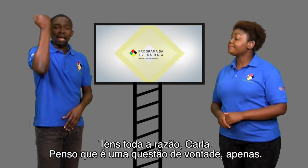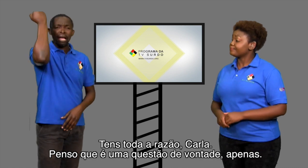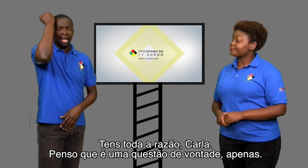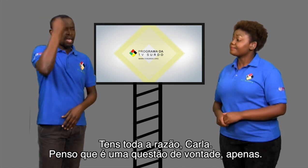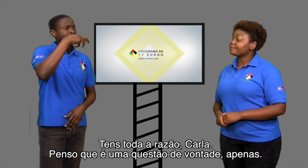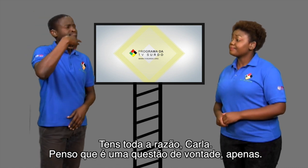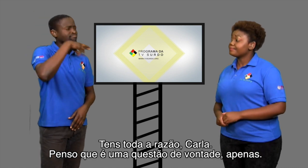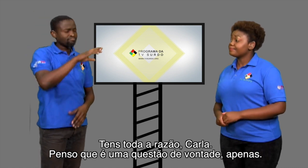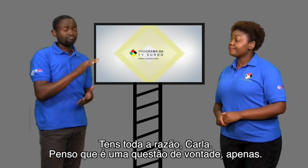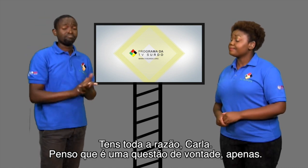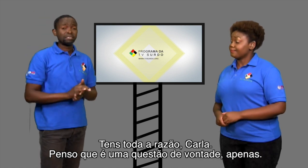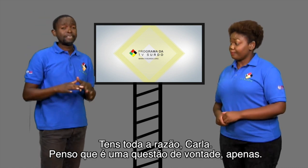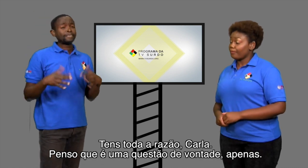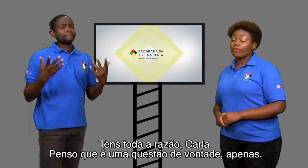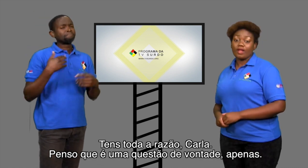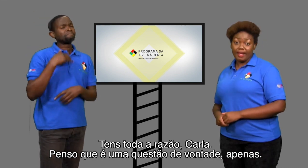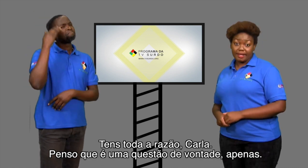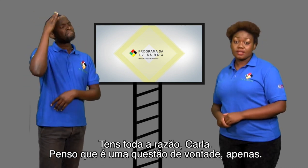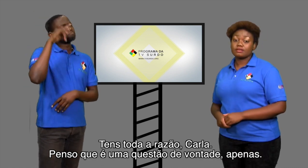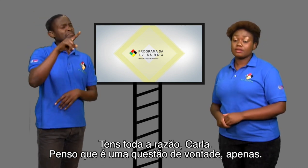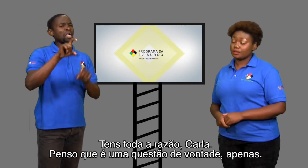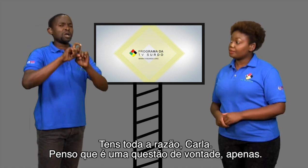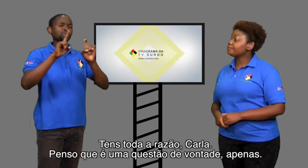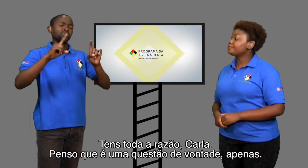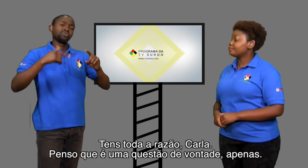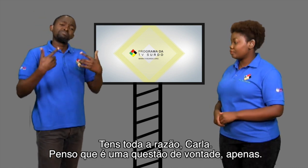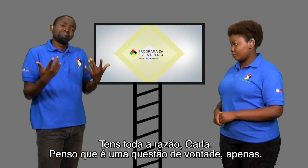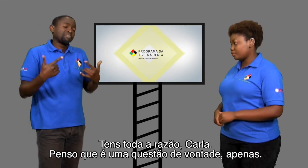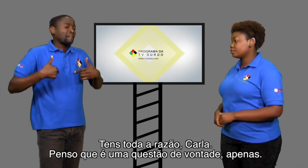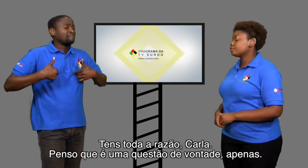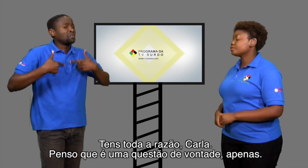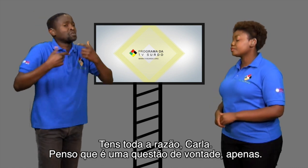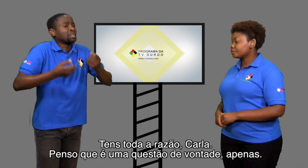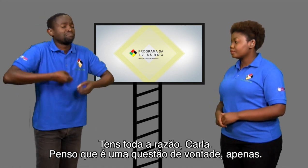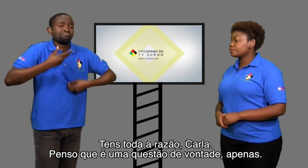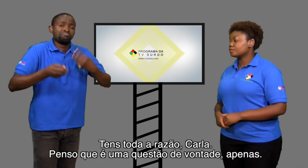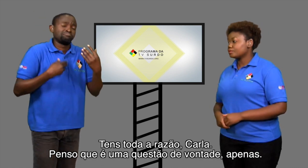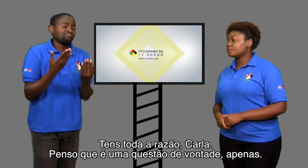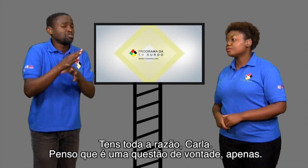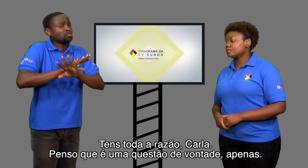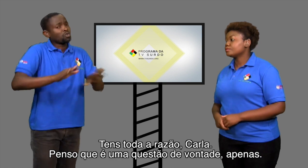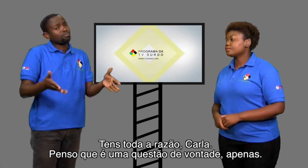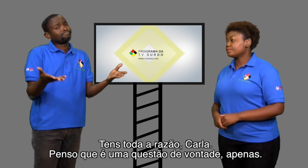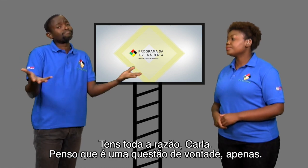Tens toda razão, Carla. Penso que é uma questão de vontade apenas.